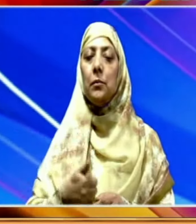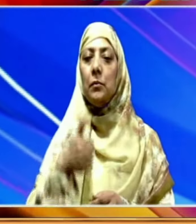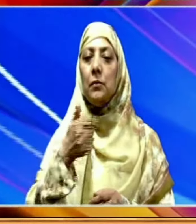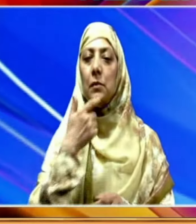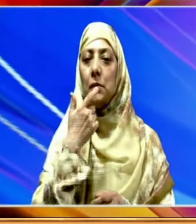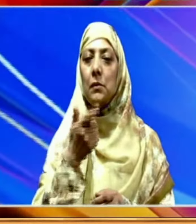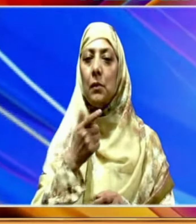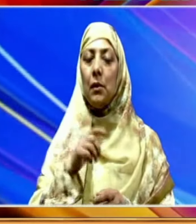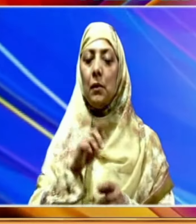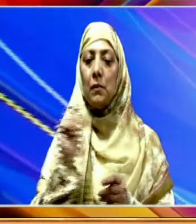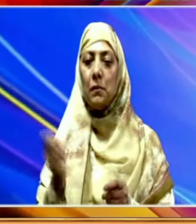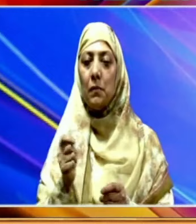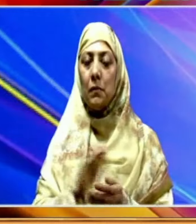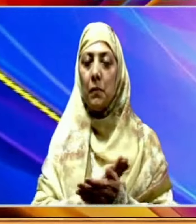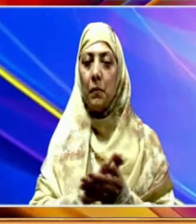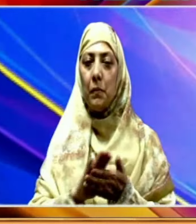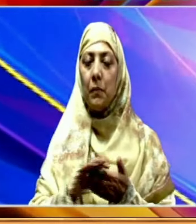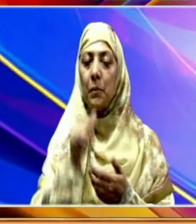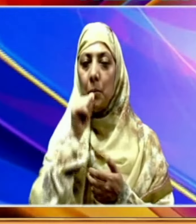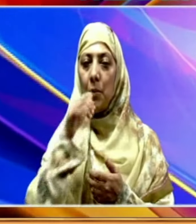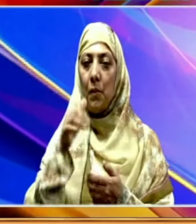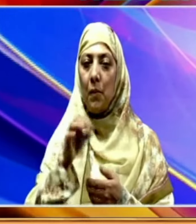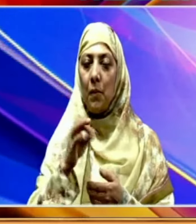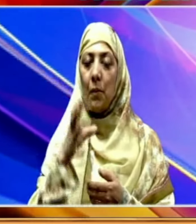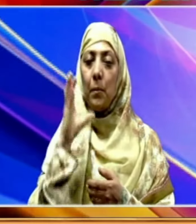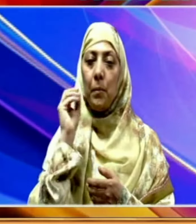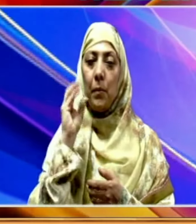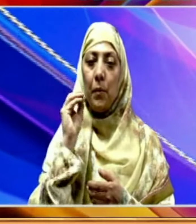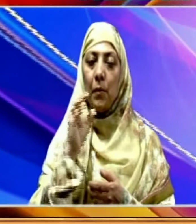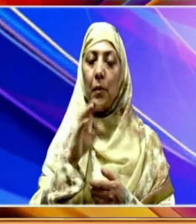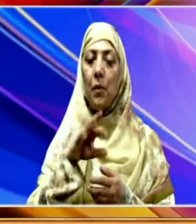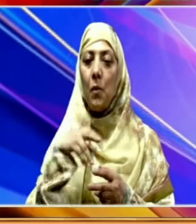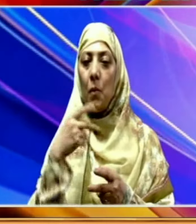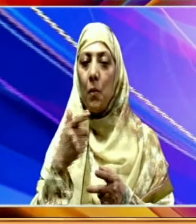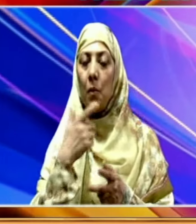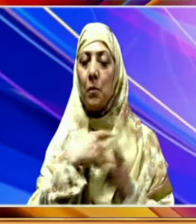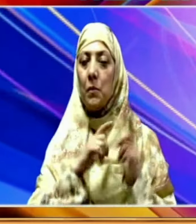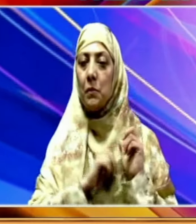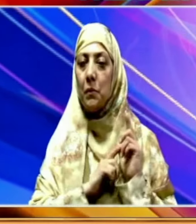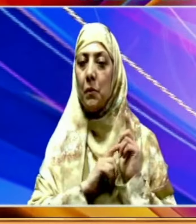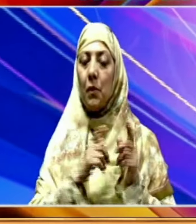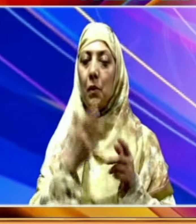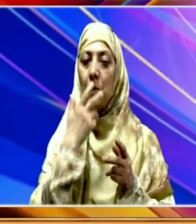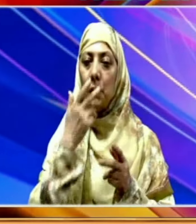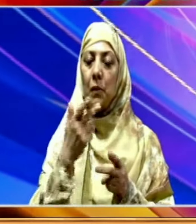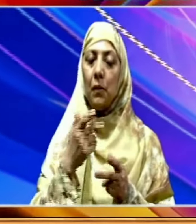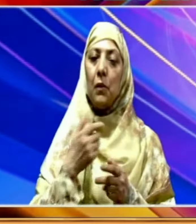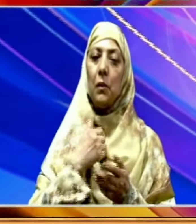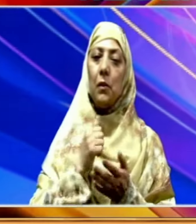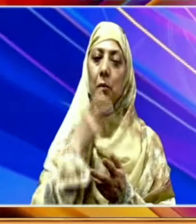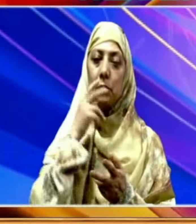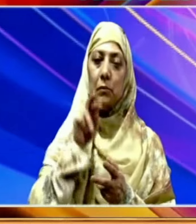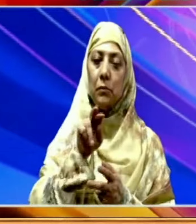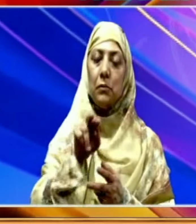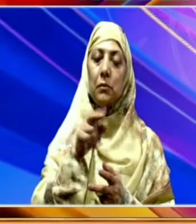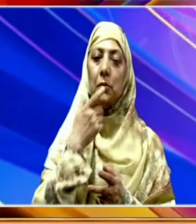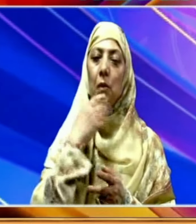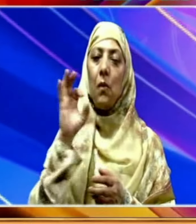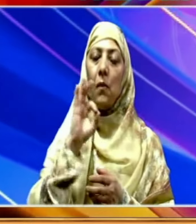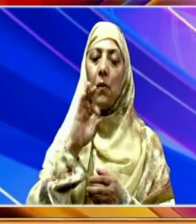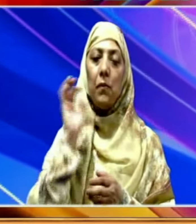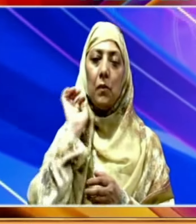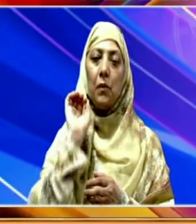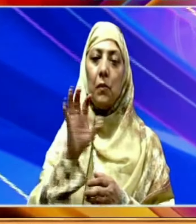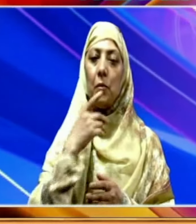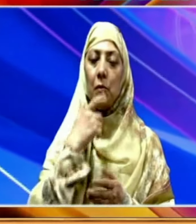رہائش، صفائی سترائی، پانی کی فرہامی اور سیکیروٹی کے انتظامات کا جائزہ لیتے ہوئے متعلقہ افسران کو